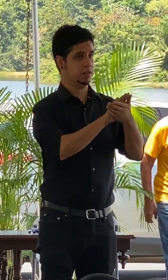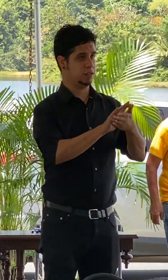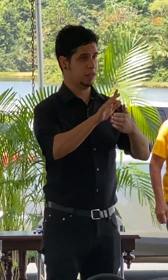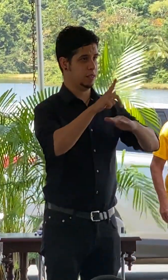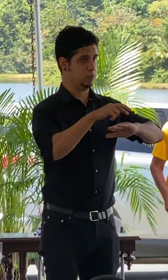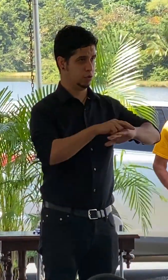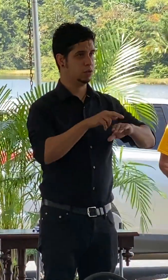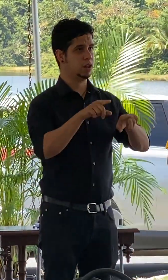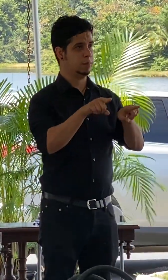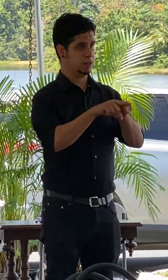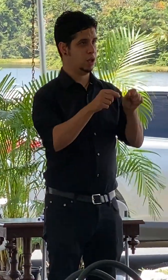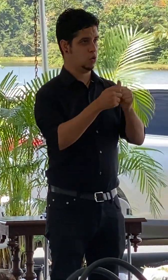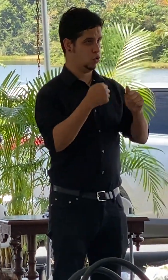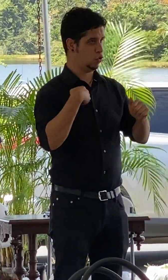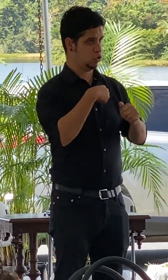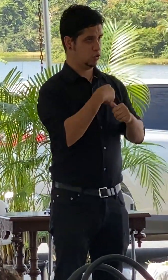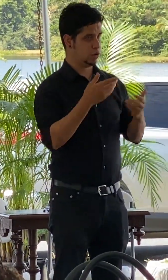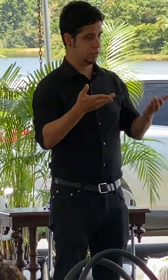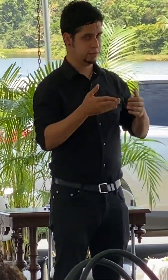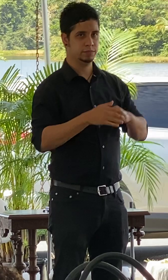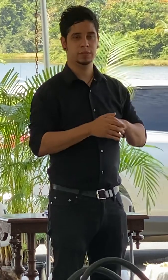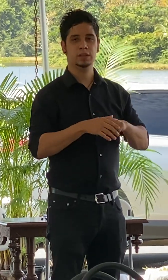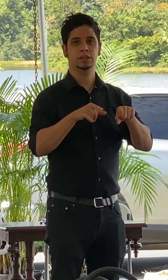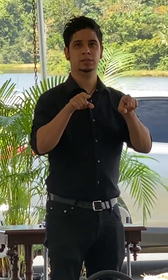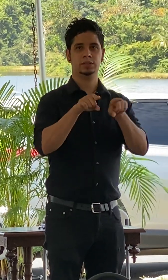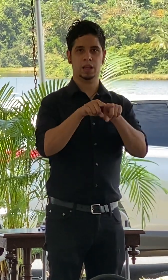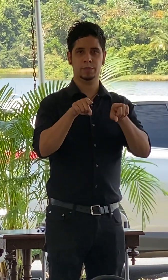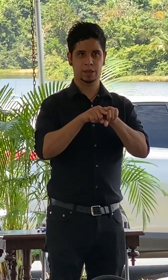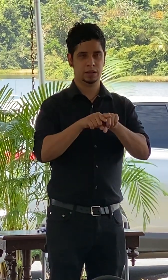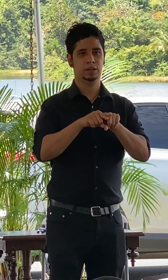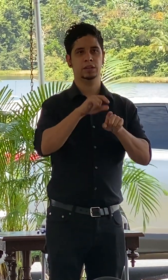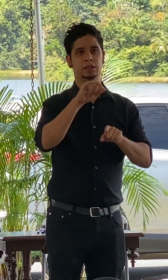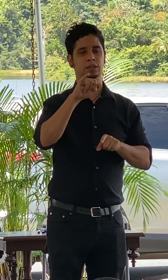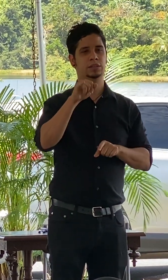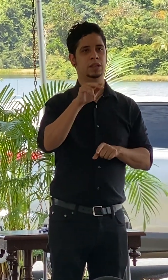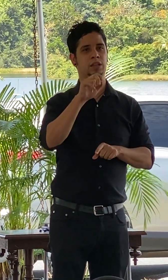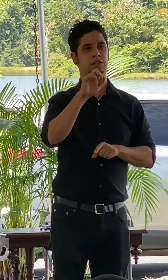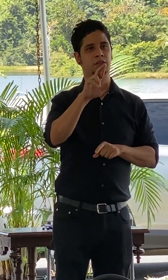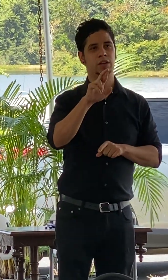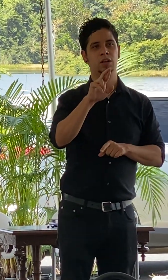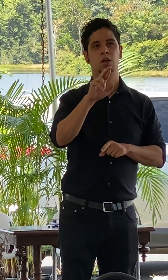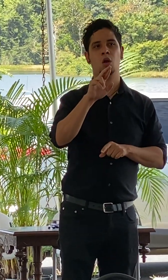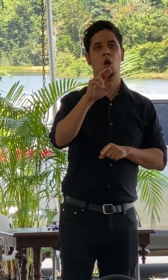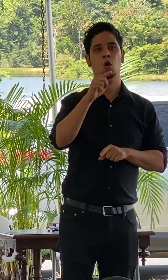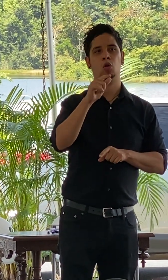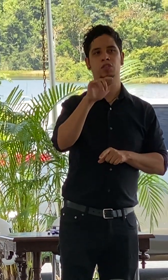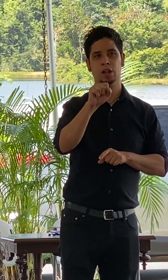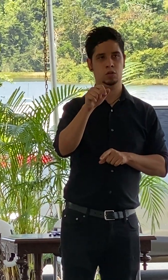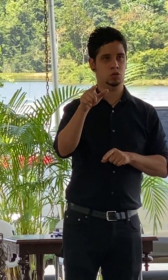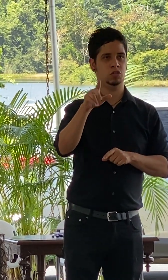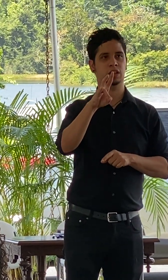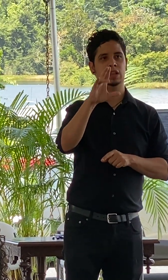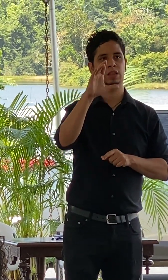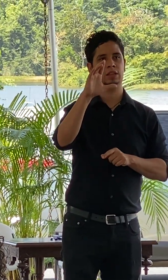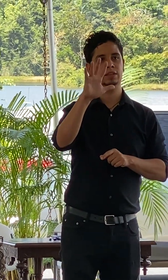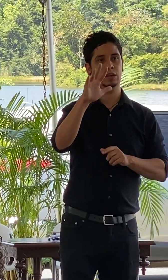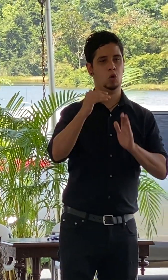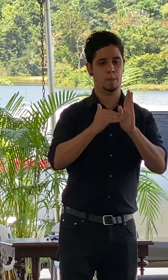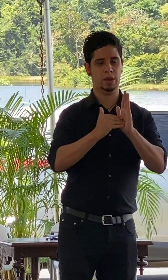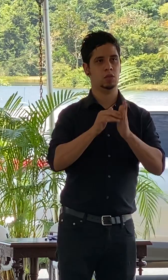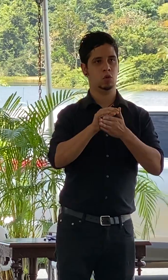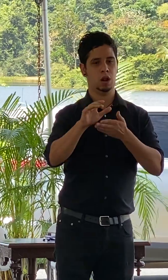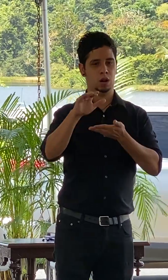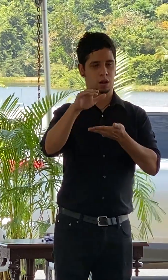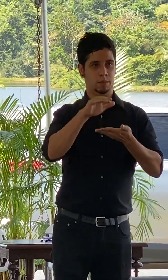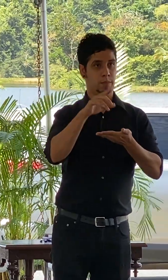está con nosotros la comisionada jennifer gonzález nos dio una asignación de 75 mil dólares fueron a tener